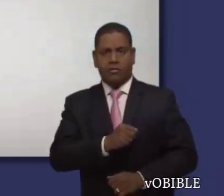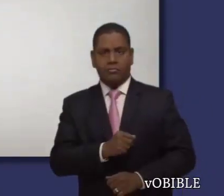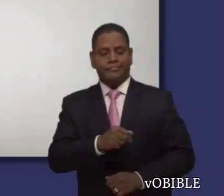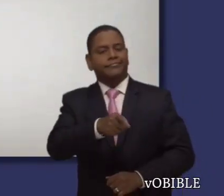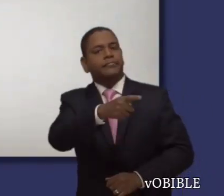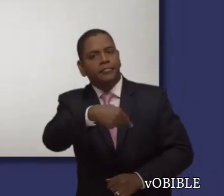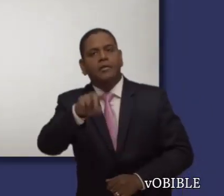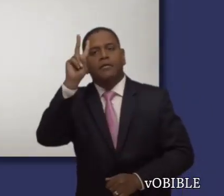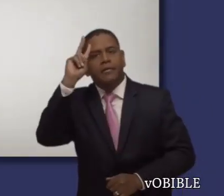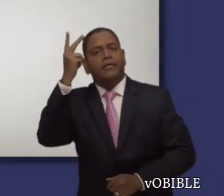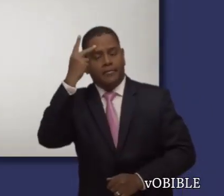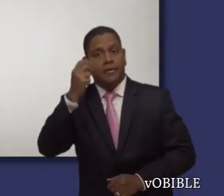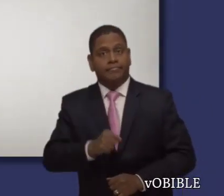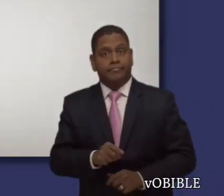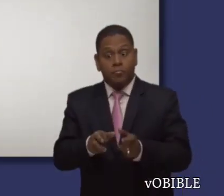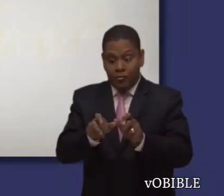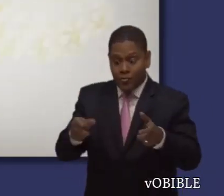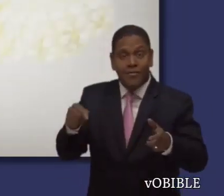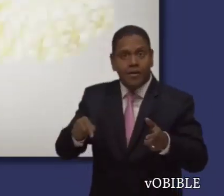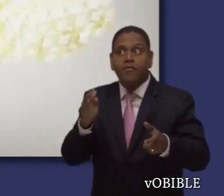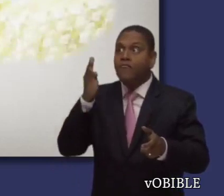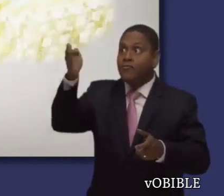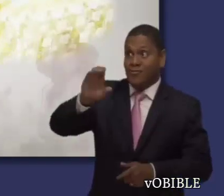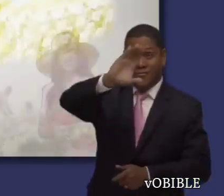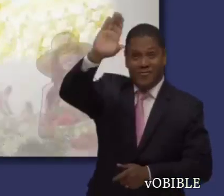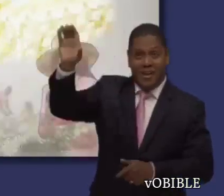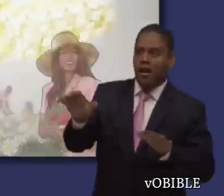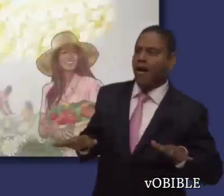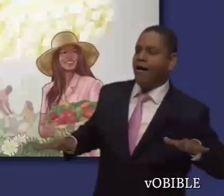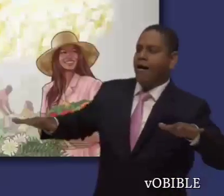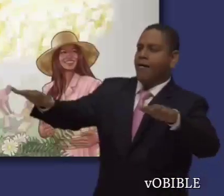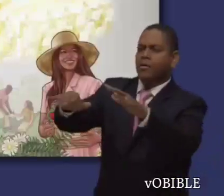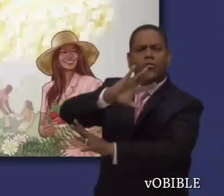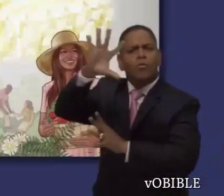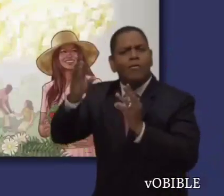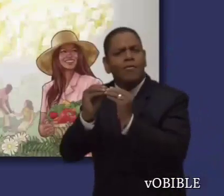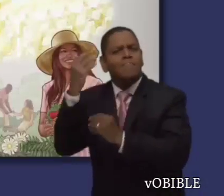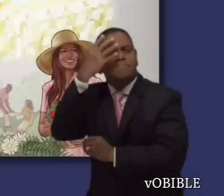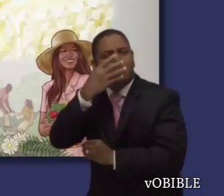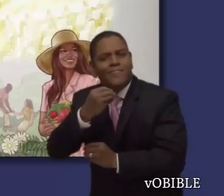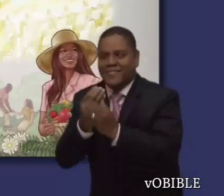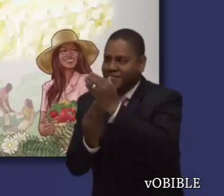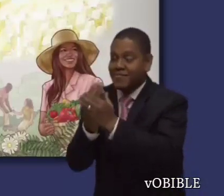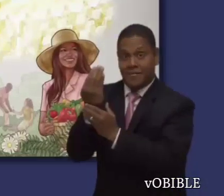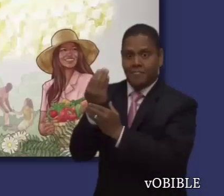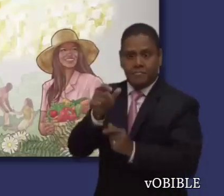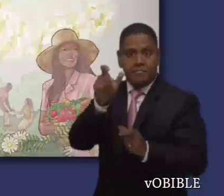Luego Pedro menciona la promesa de Dios de los nuevos cielos y la nueva tierra en los que reinará la justicia.